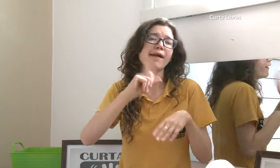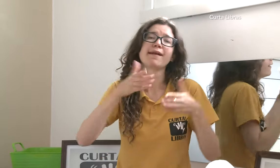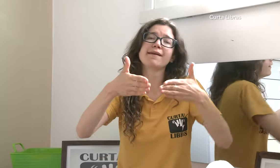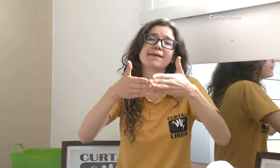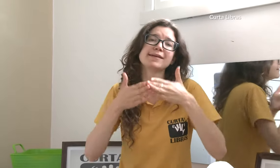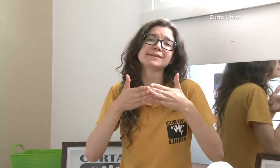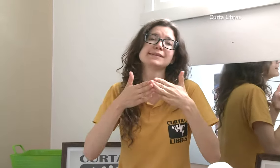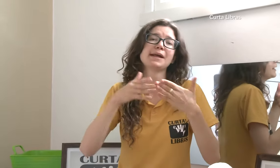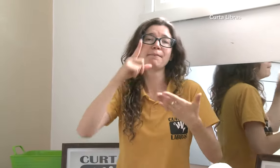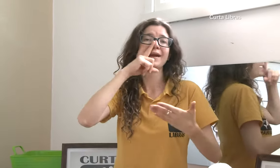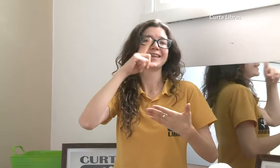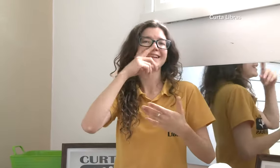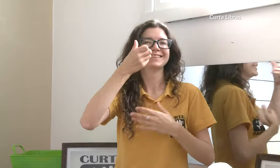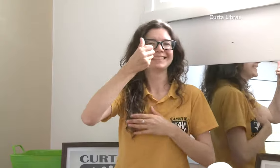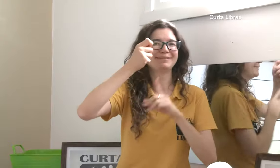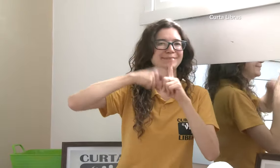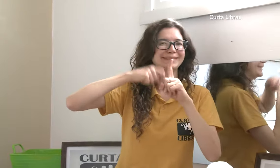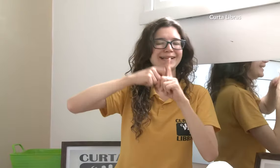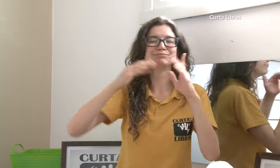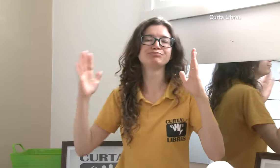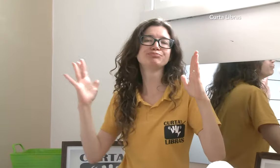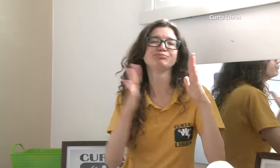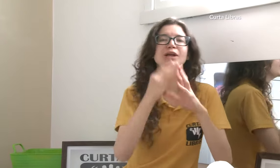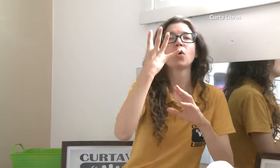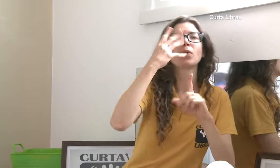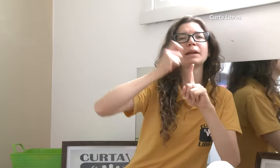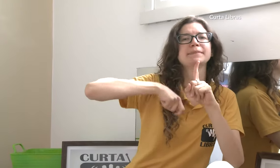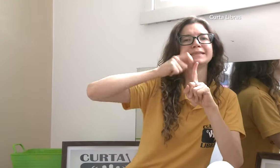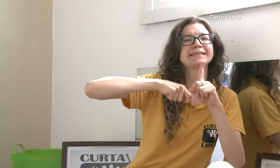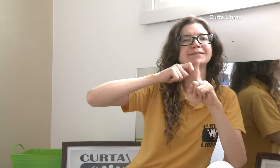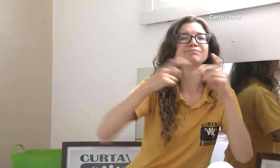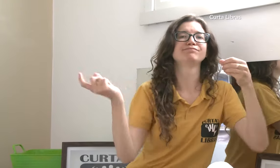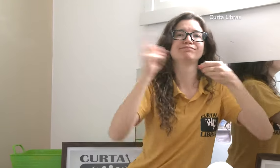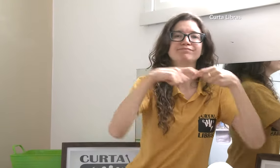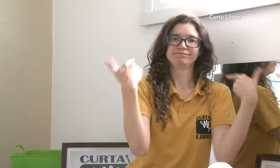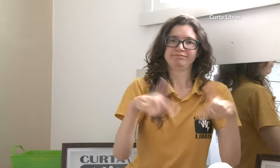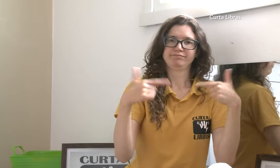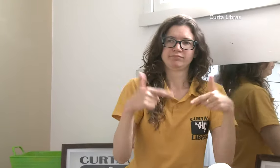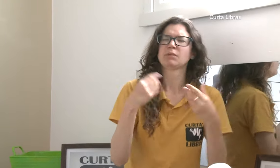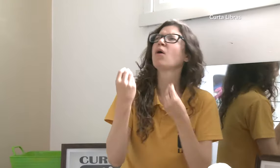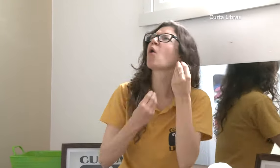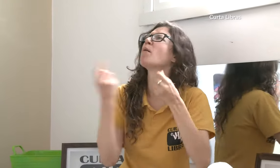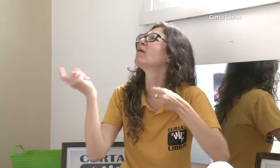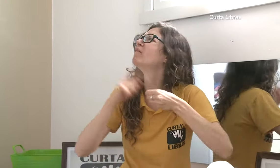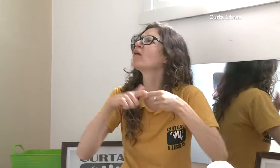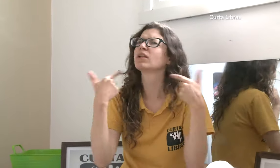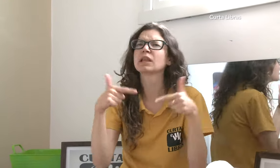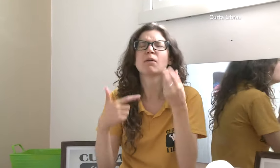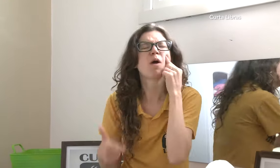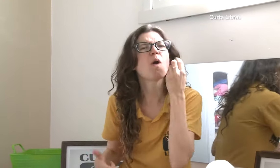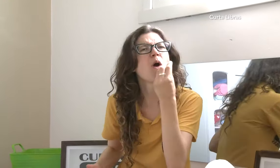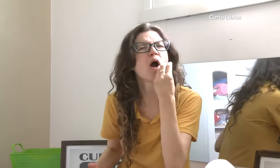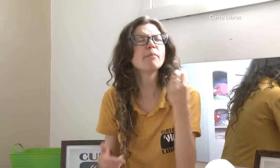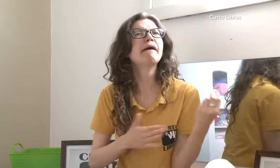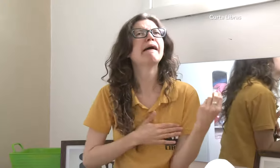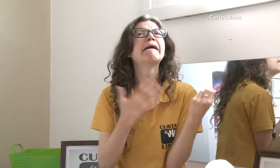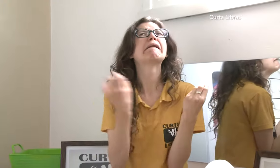licença maternidade de seis meses, liberando apenas quatro meses. Logo, a mãe precisa voltar a trabalhar.